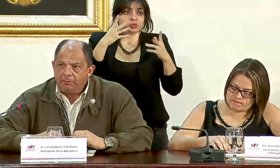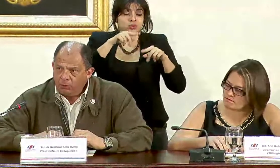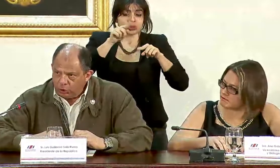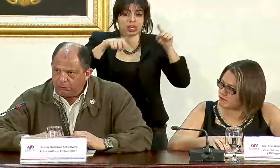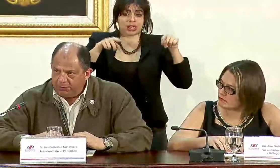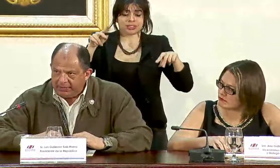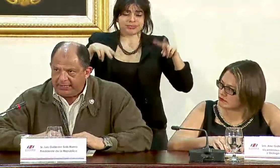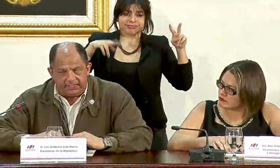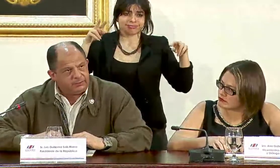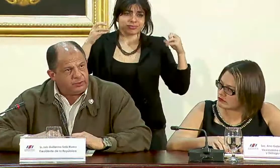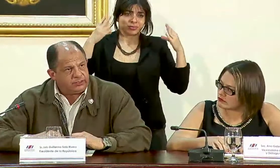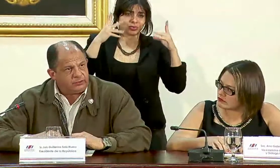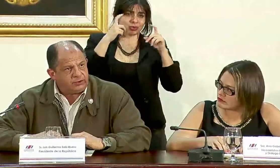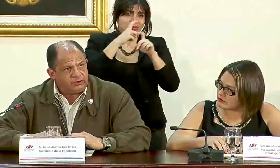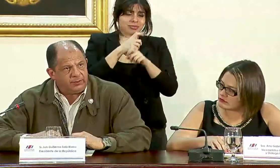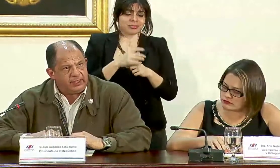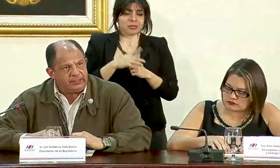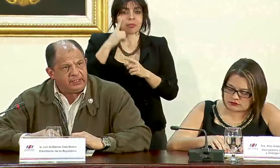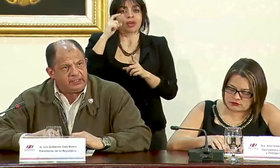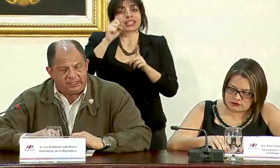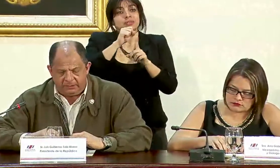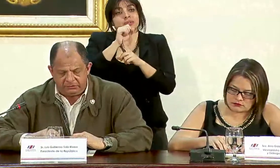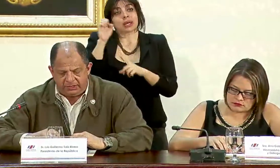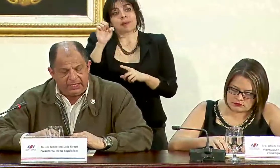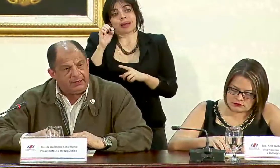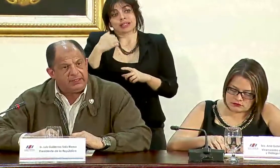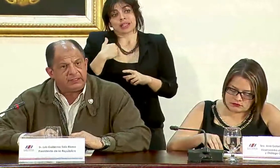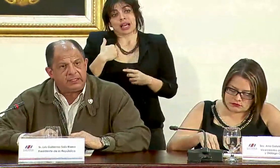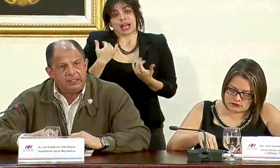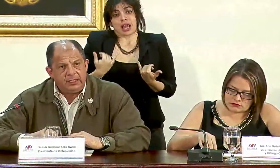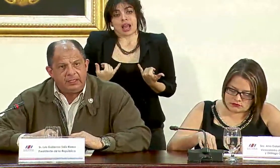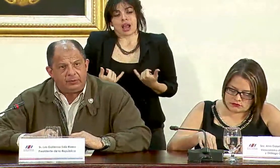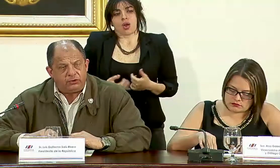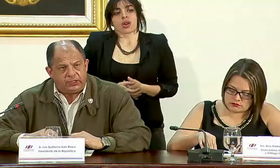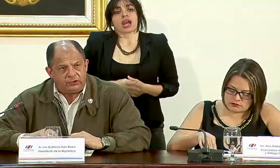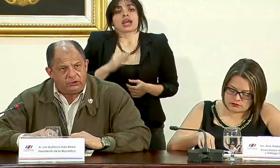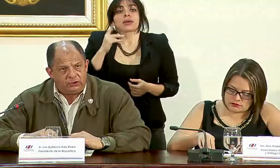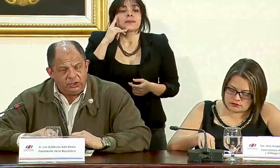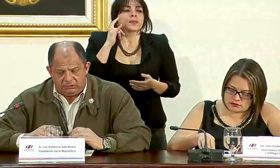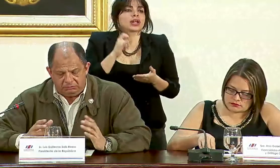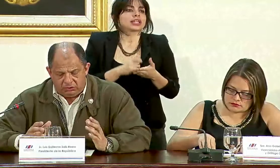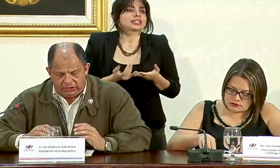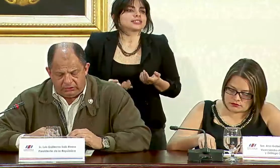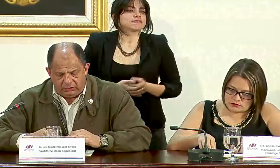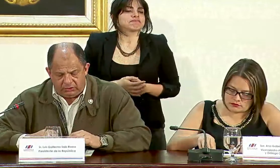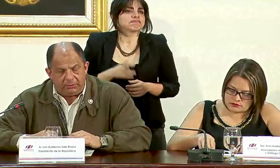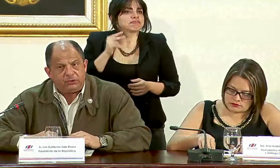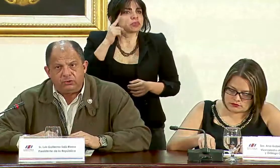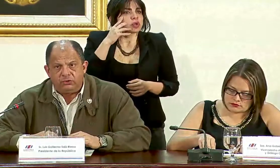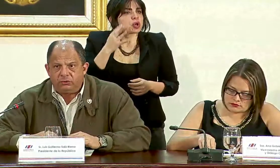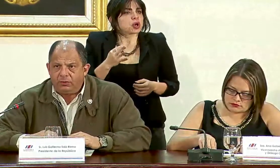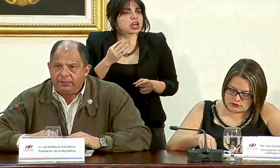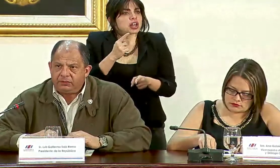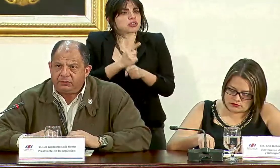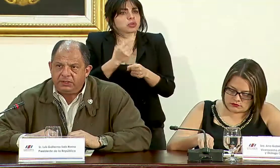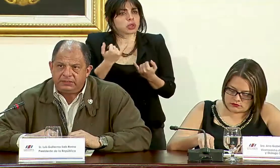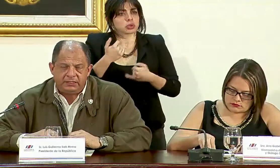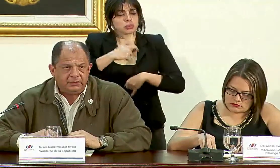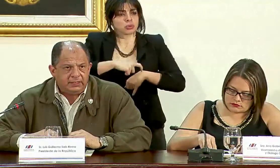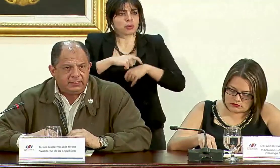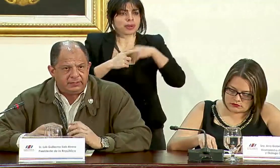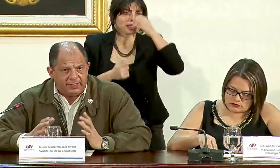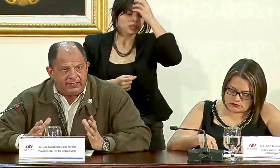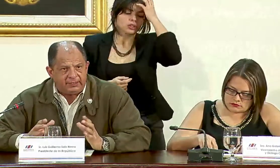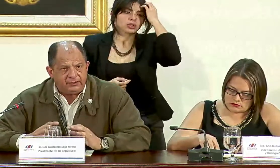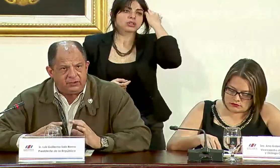ellas muy complicadas por la situación de emergencia la que tenemos a la vista y por lo tanto no creo oportuno en un momento como